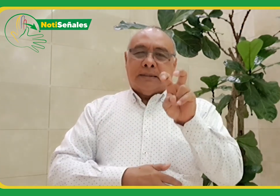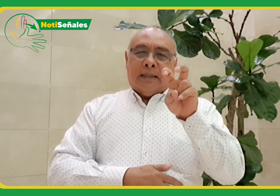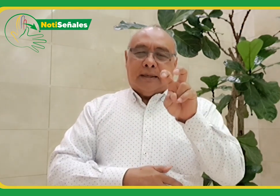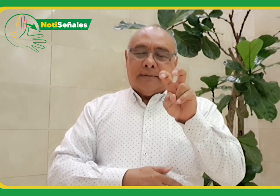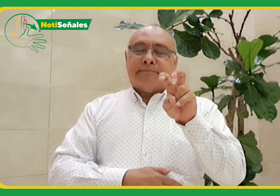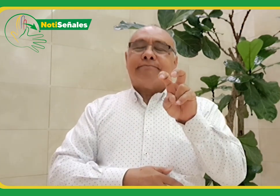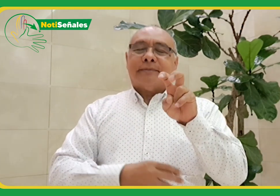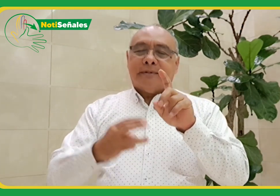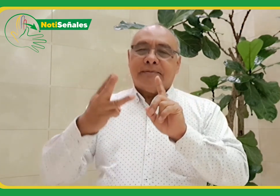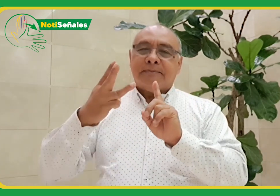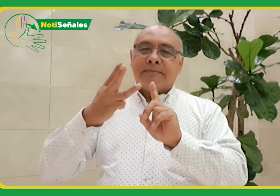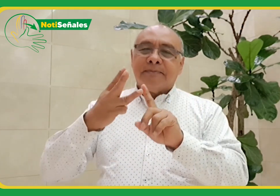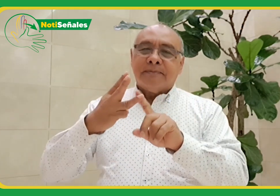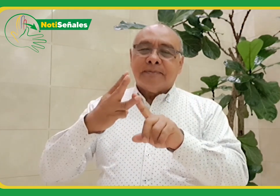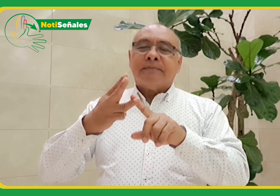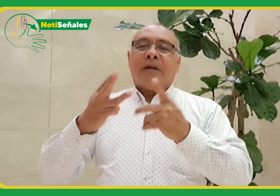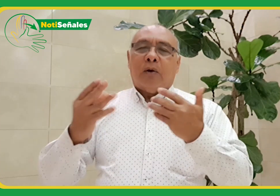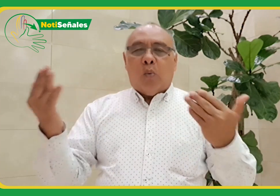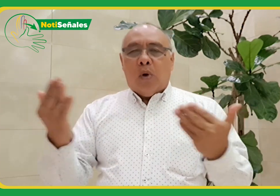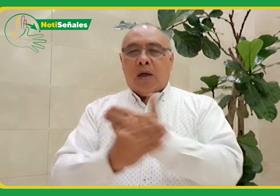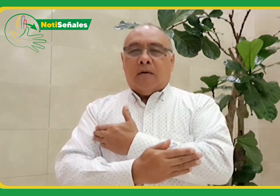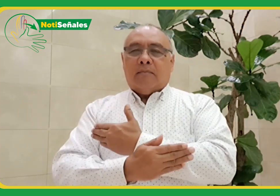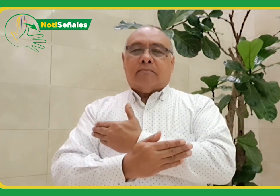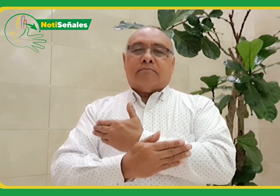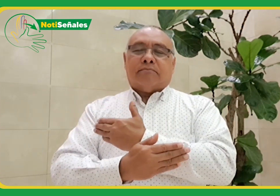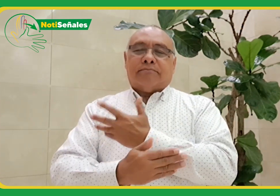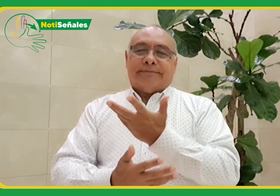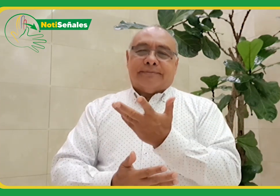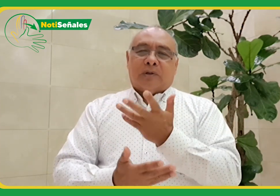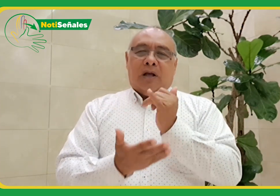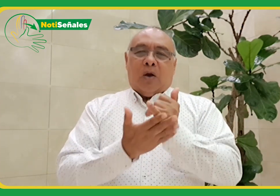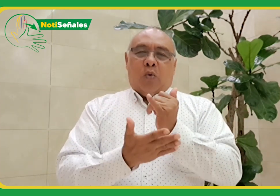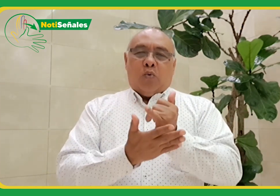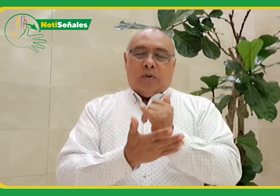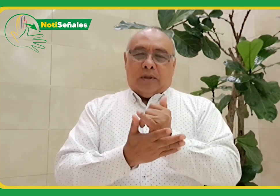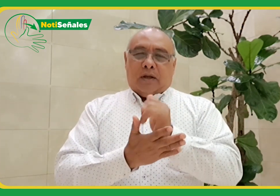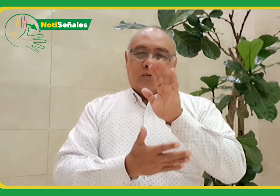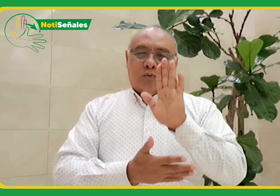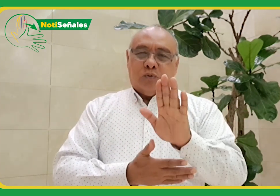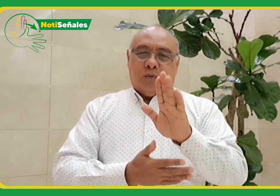y en tercer lugar las votaciones para el cambio de la junta directiva de la federación mundial